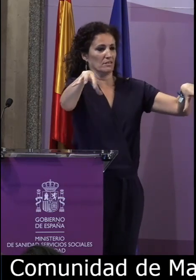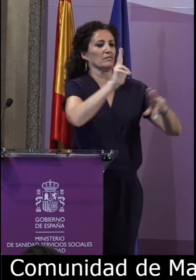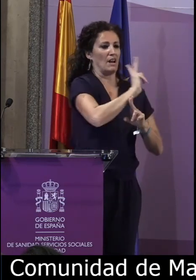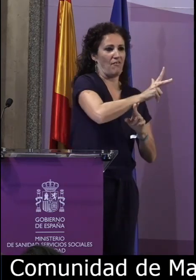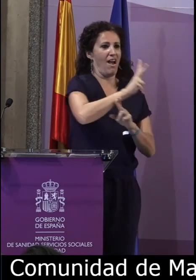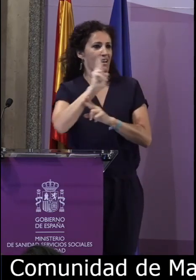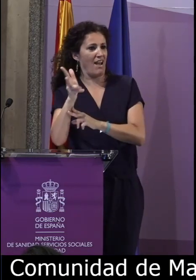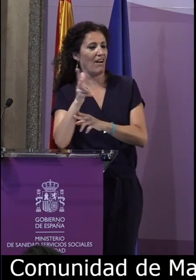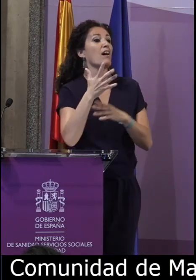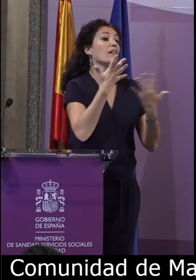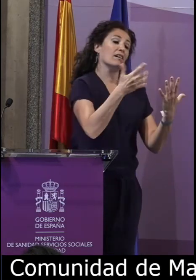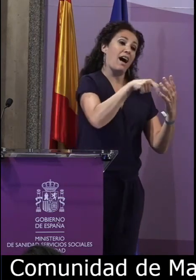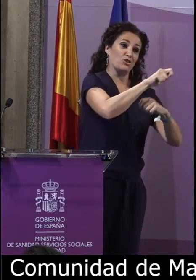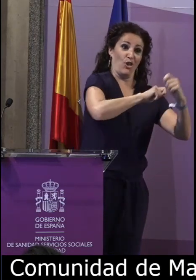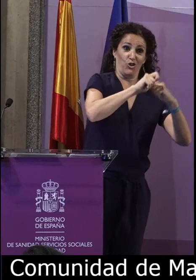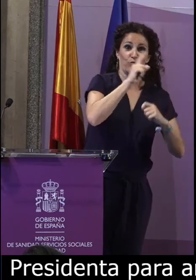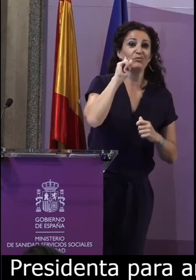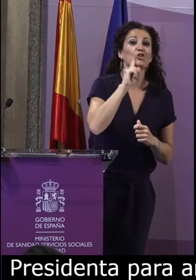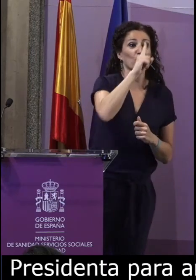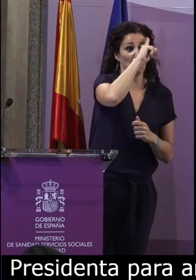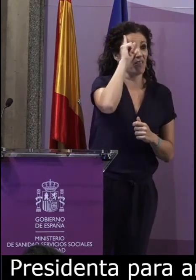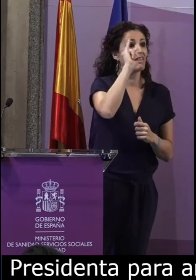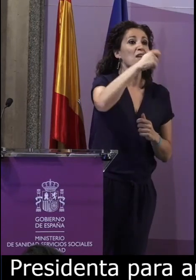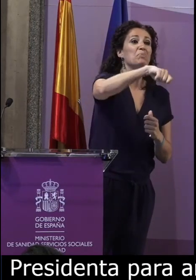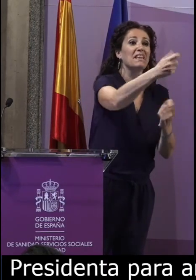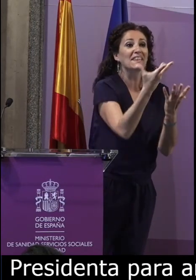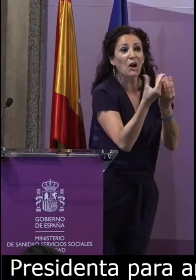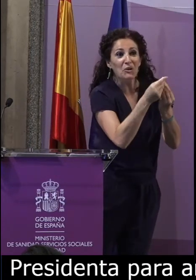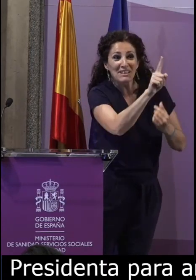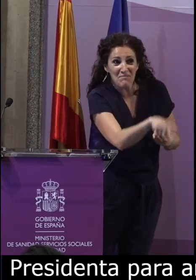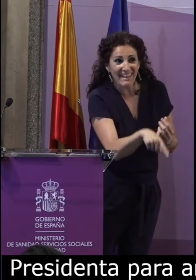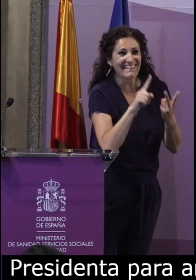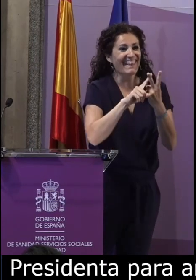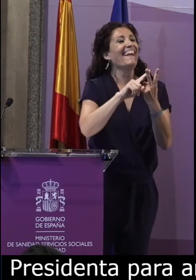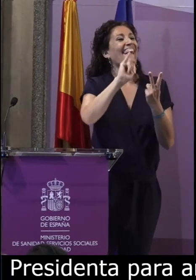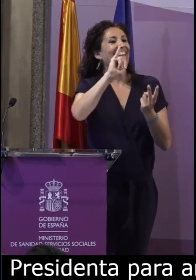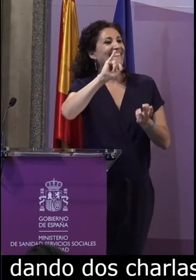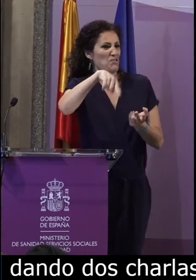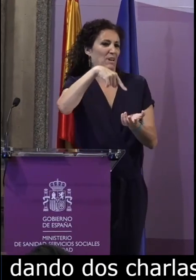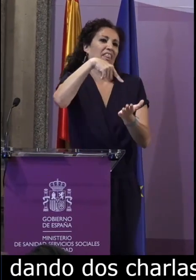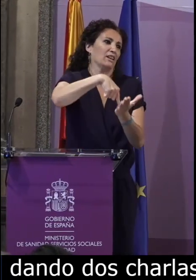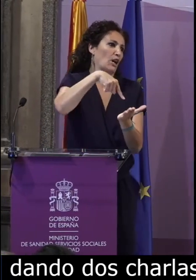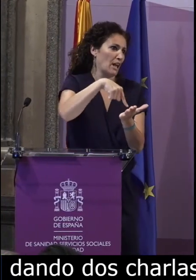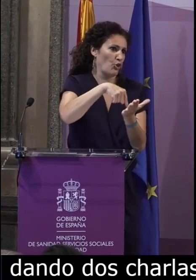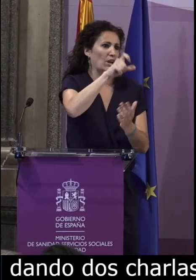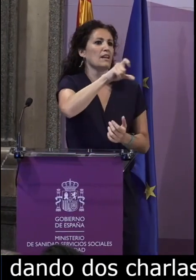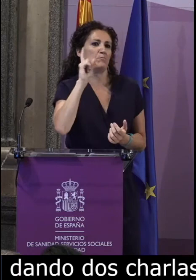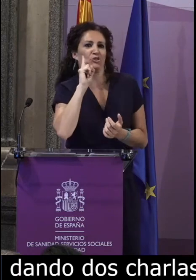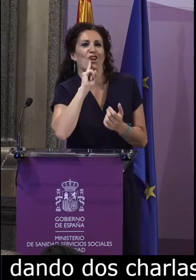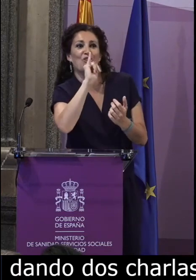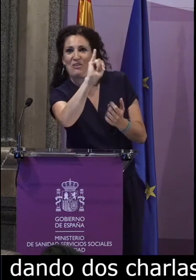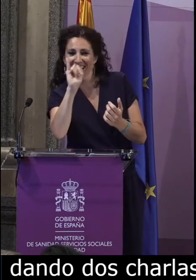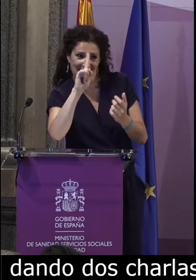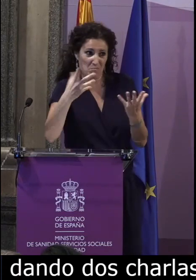dando dos charlas y realizando las grabaciones en dos centros concretos, en la Asociación de Sordos de Madrid